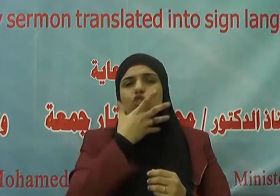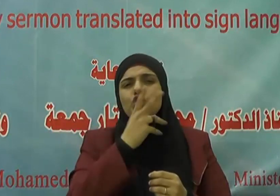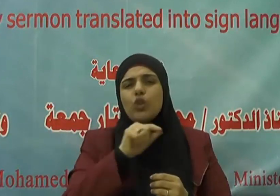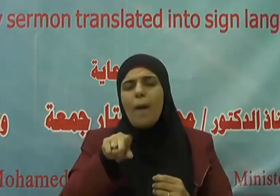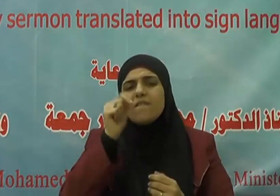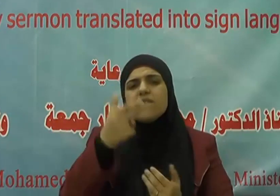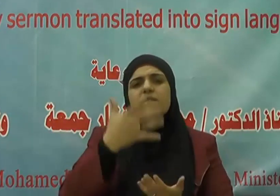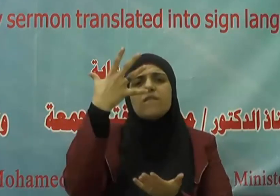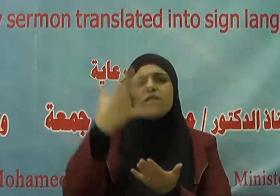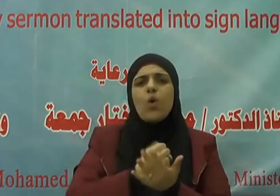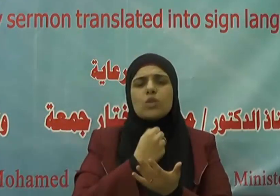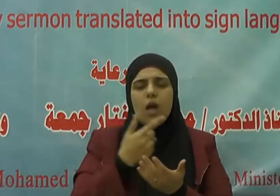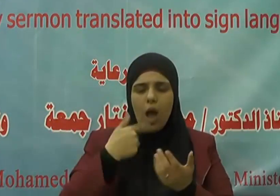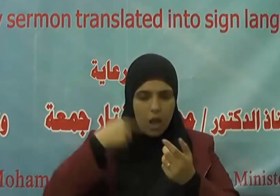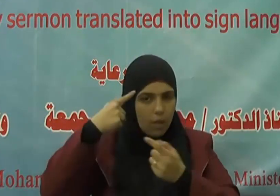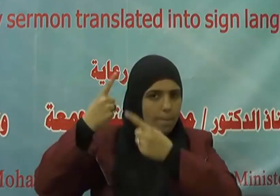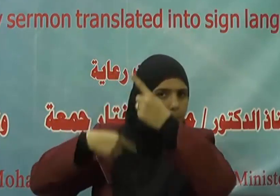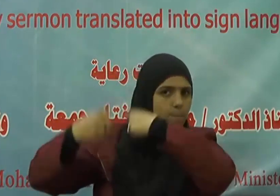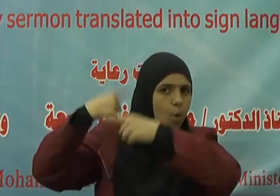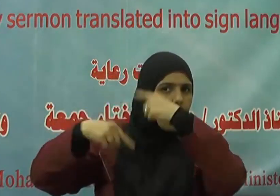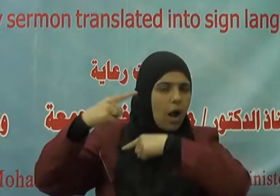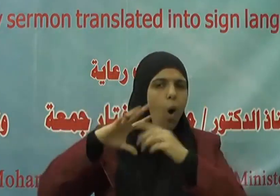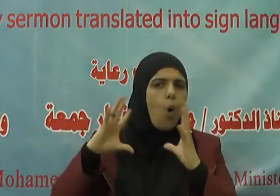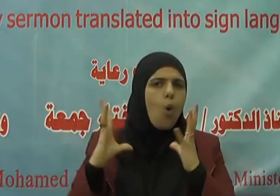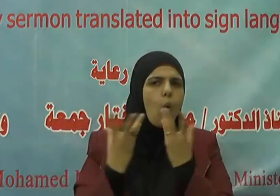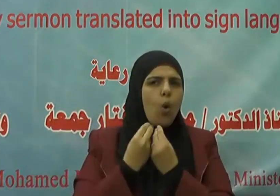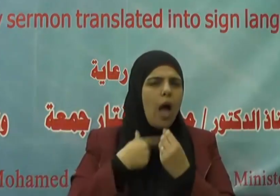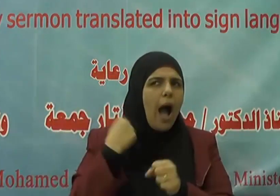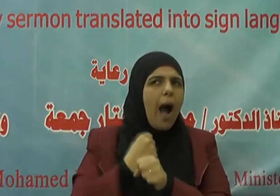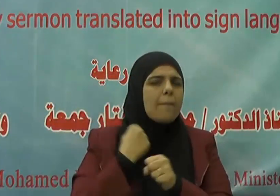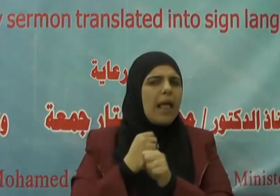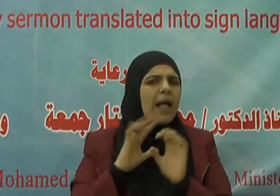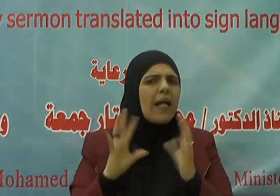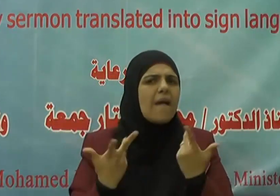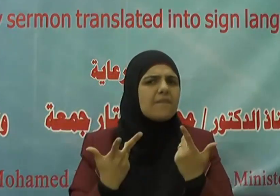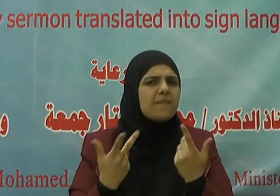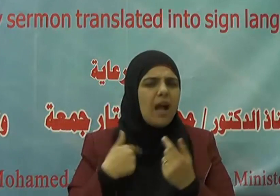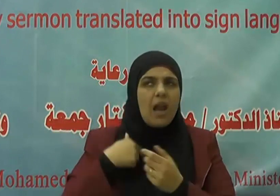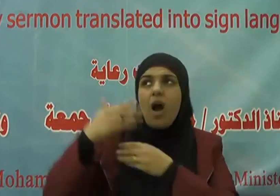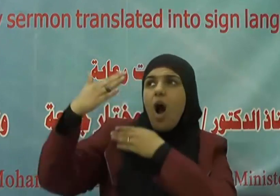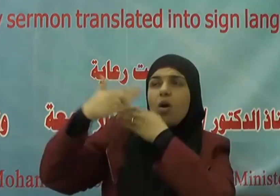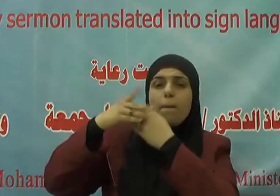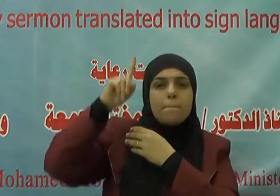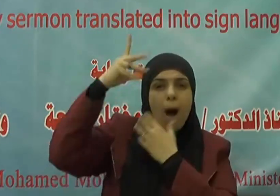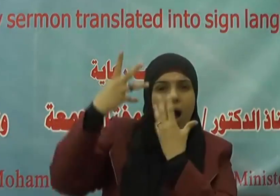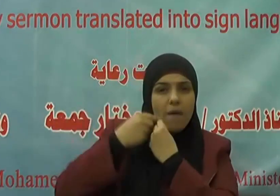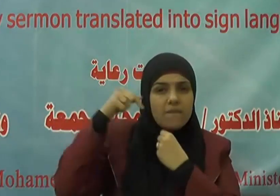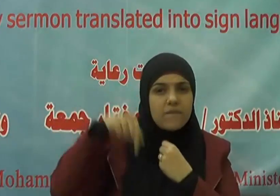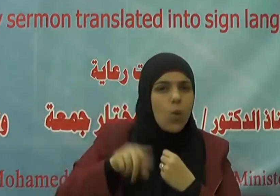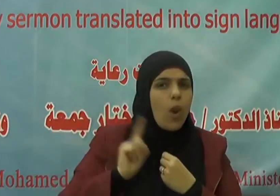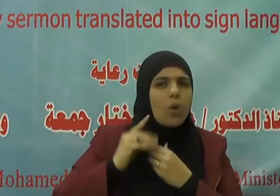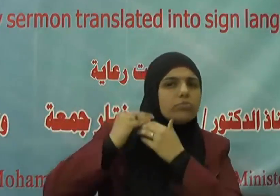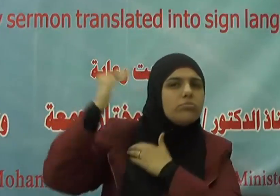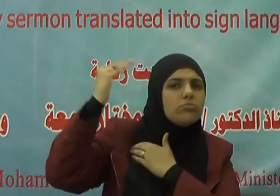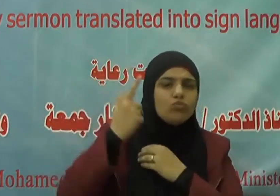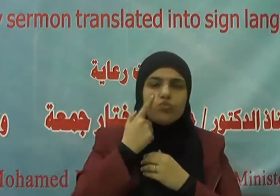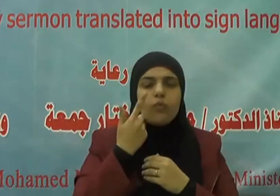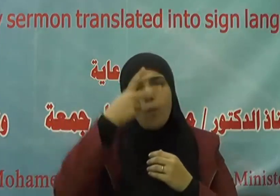لأن يراجع كل منا علاقته بربه ومنها